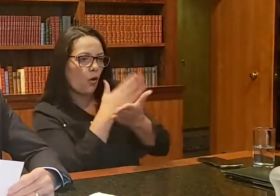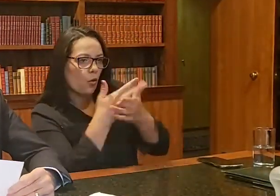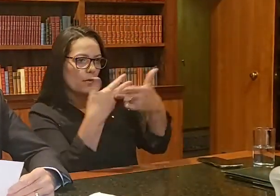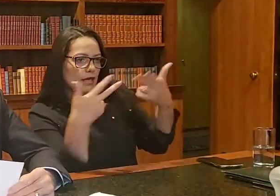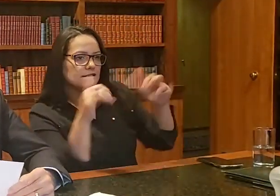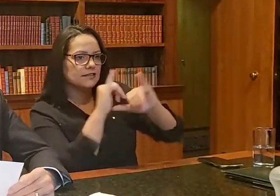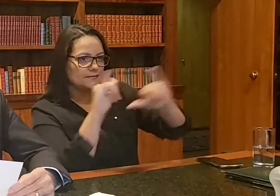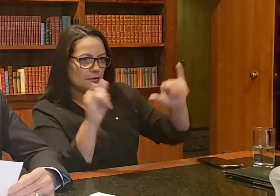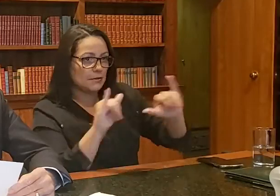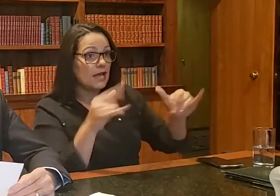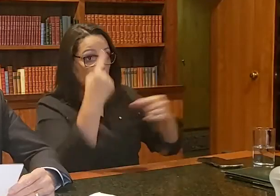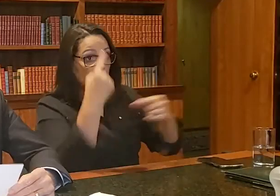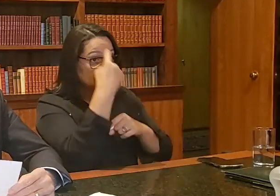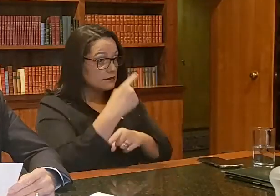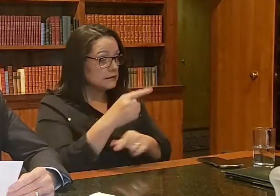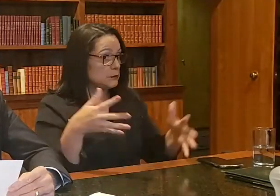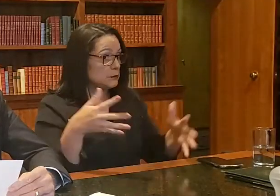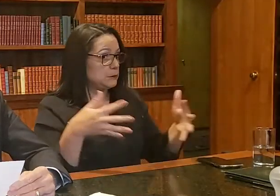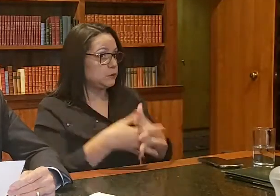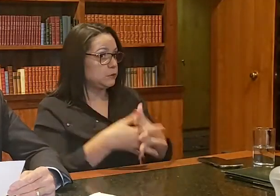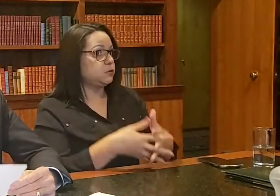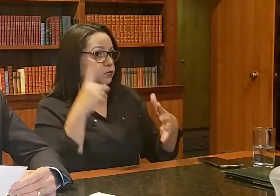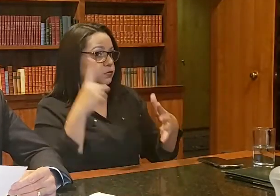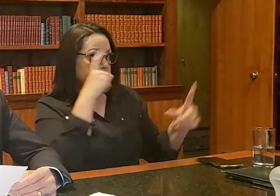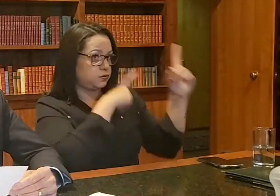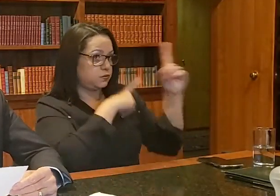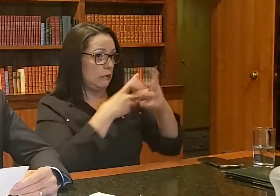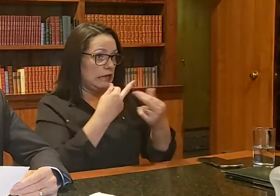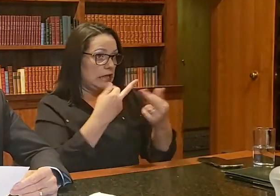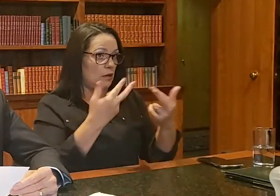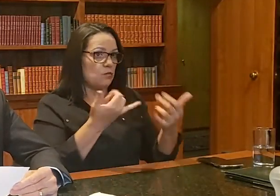A semana é bastante complicada, muitas coisas aconteceram.